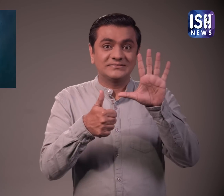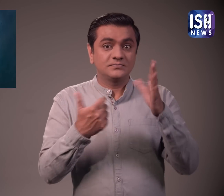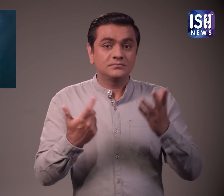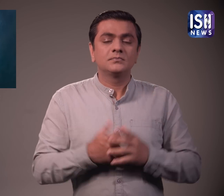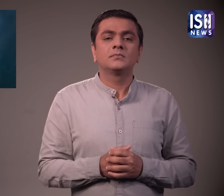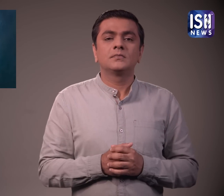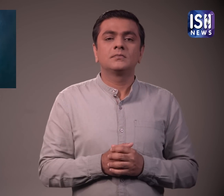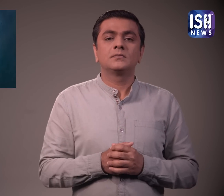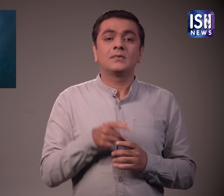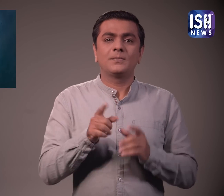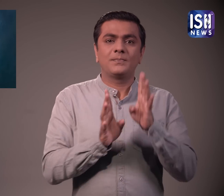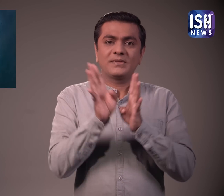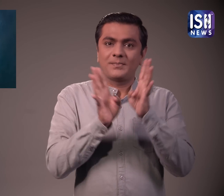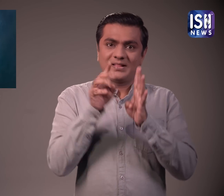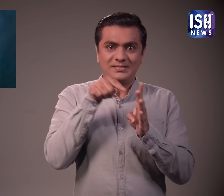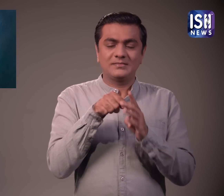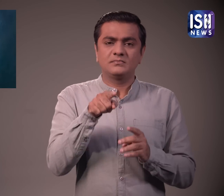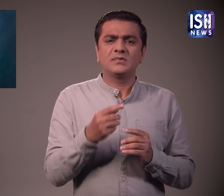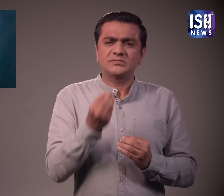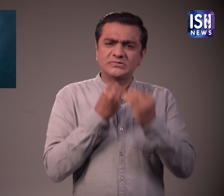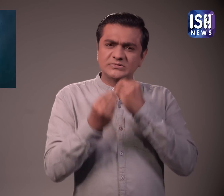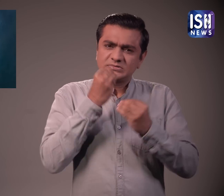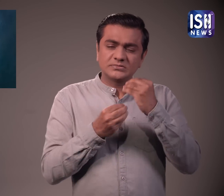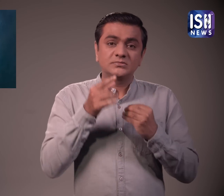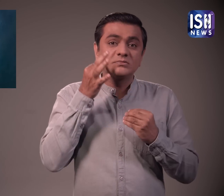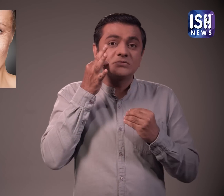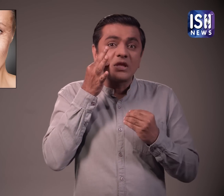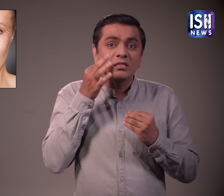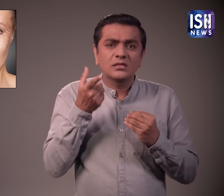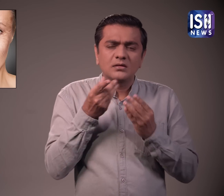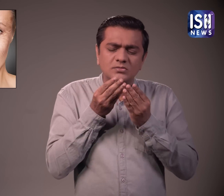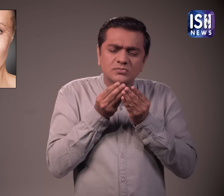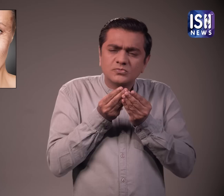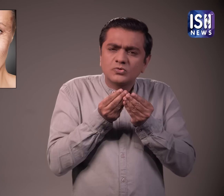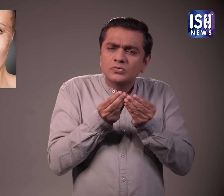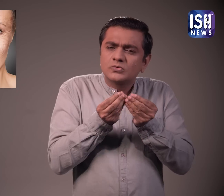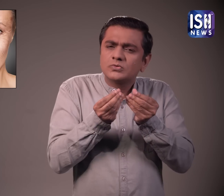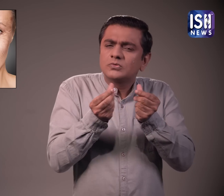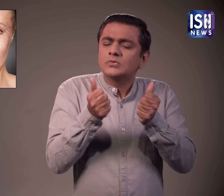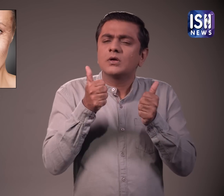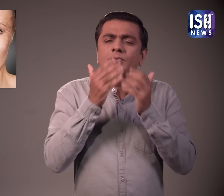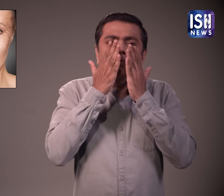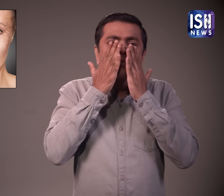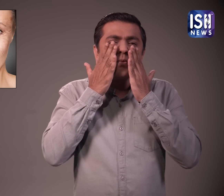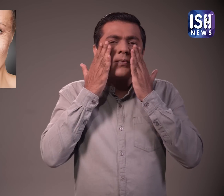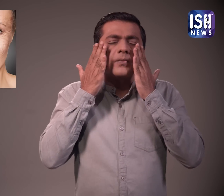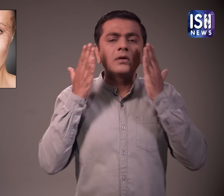अनानस के जूज के सेवन की सबसे अच्छी बात यह है कि यह आपकी त्वचा को मुलायम बनाएगा